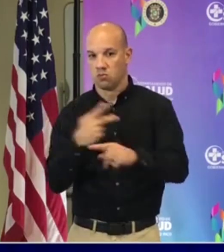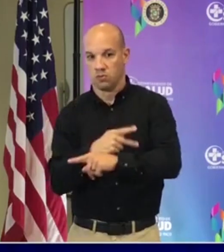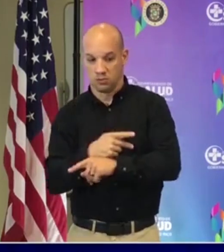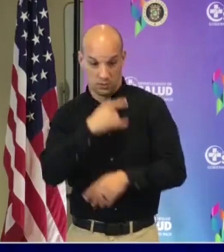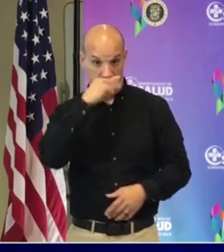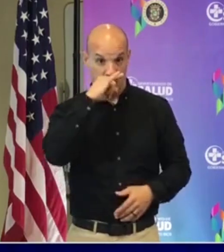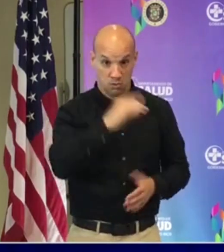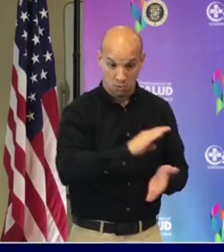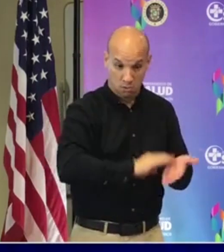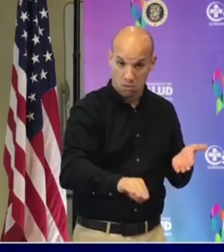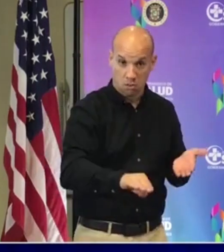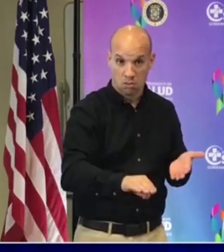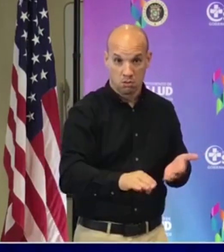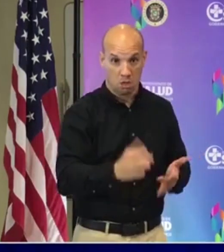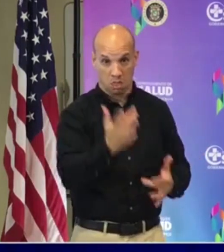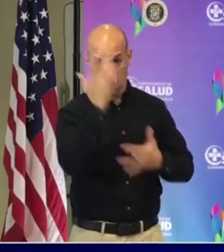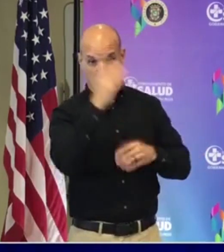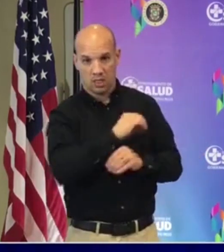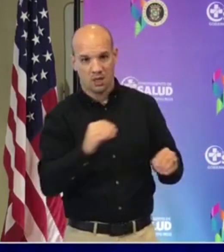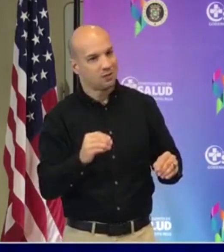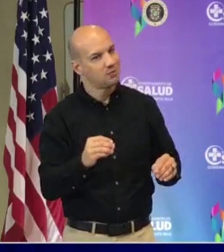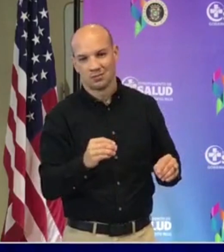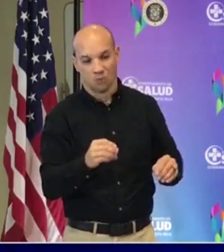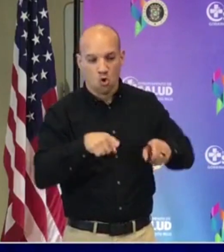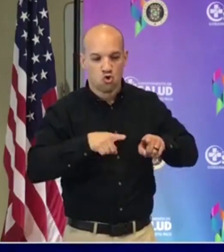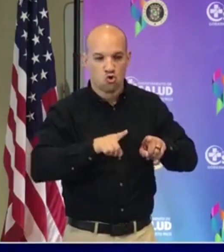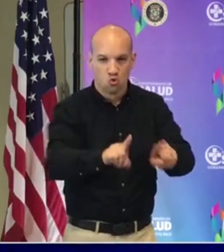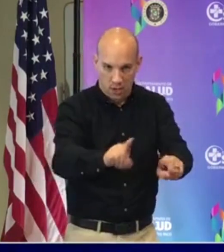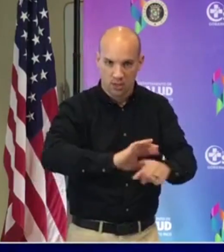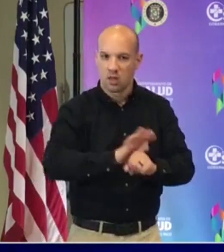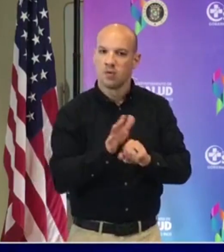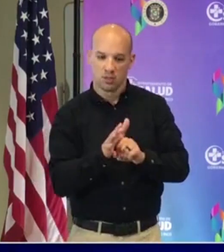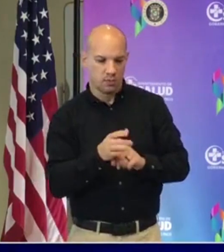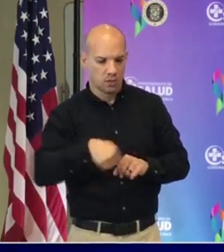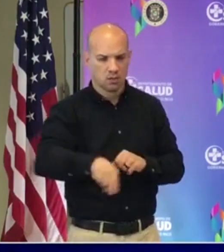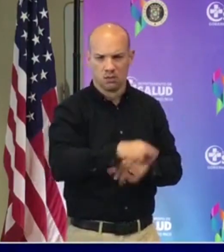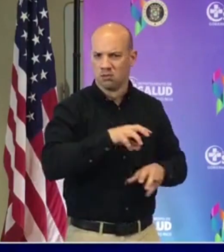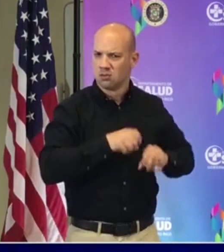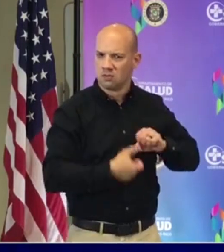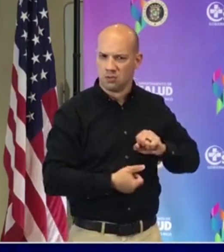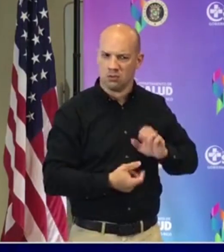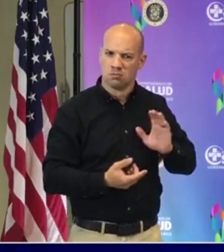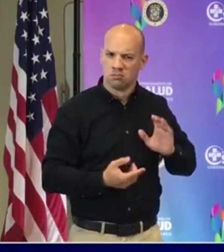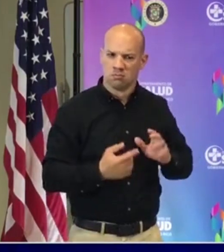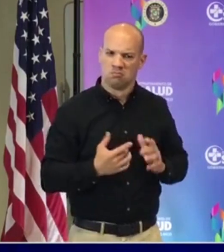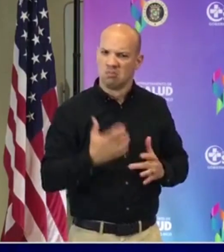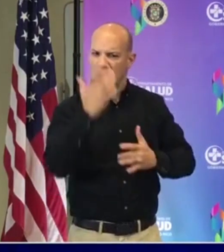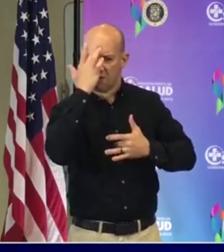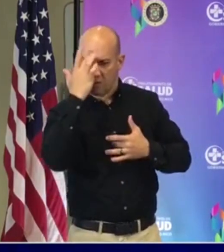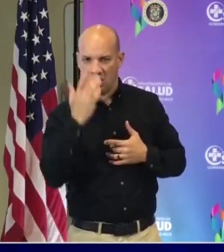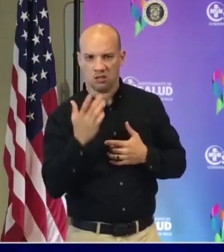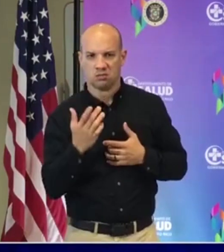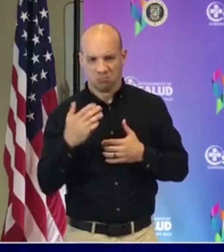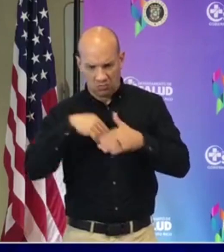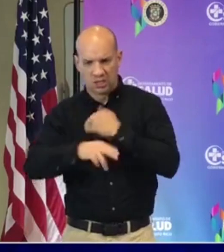y sí han sufrido mucho durante la pandemia. No solamente los niños también han sufrido de enfermedad, de hospitalización,